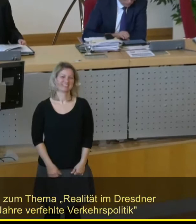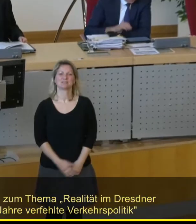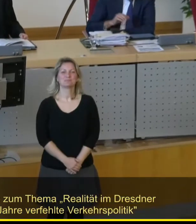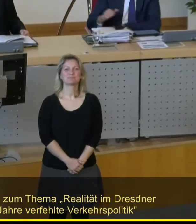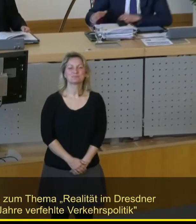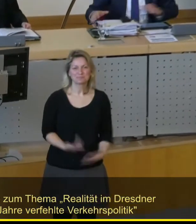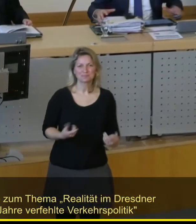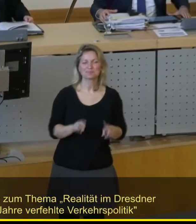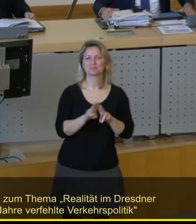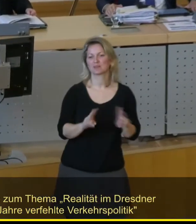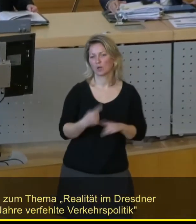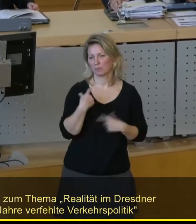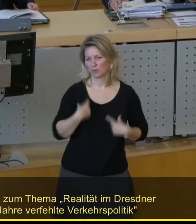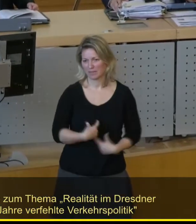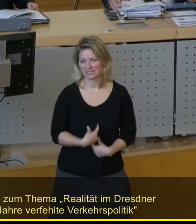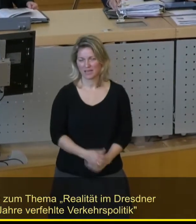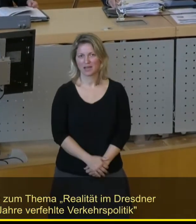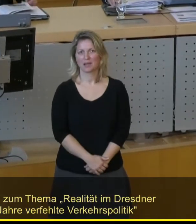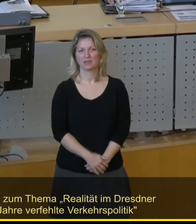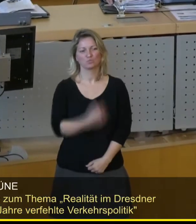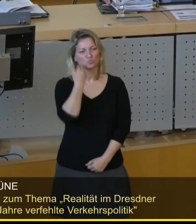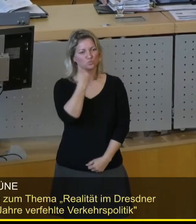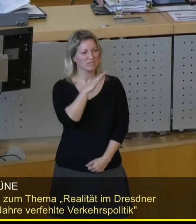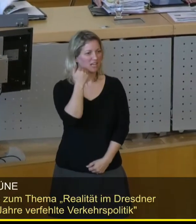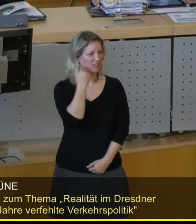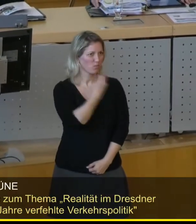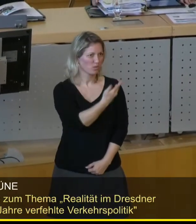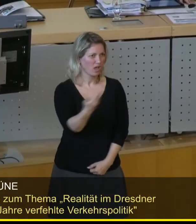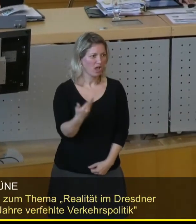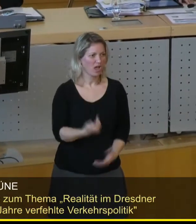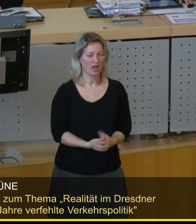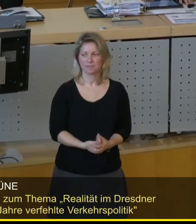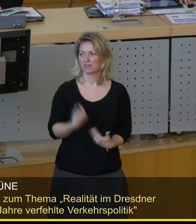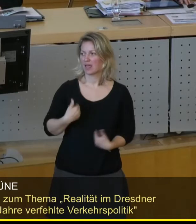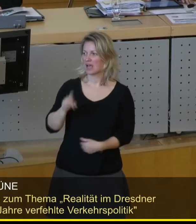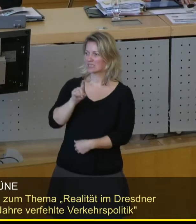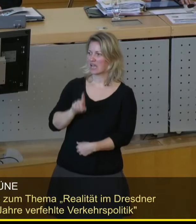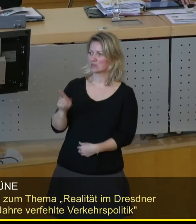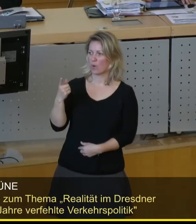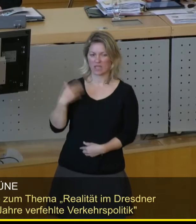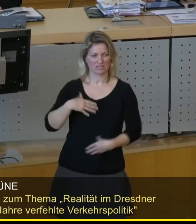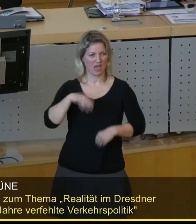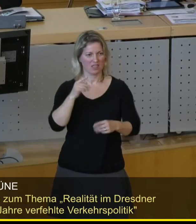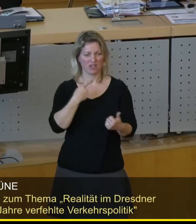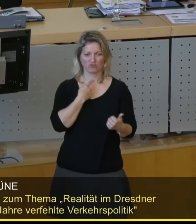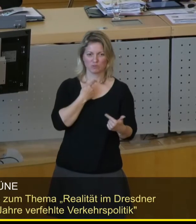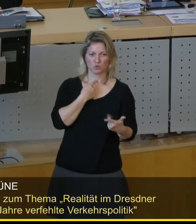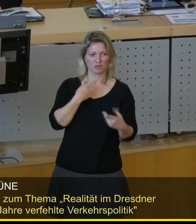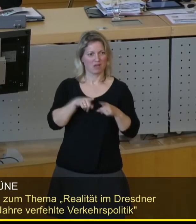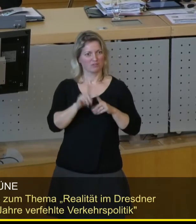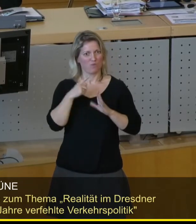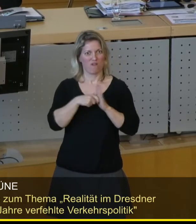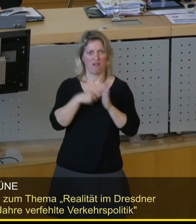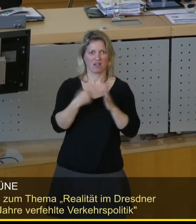Sehr geehrter Herr Oberbürgermeister, liebe Einwohner, Herr Zastrow redet sich in Wahlkampflaune. Das ist klar.